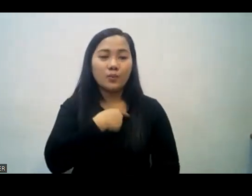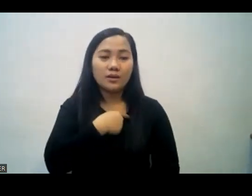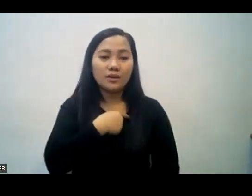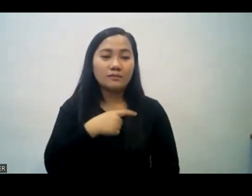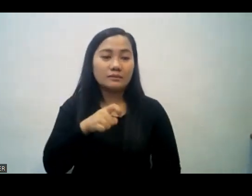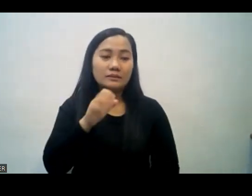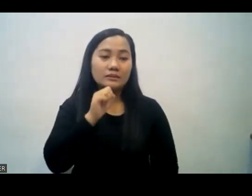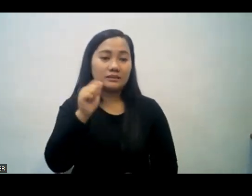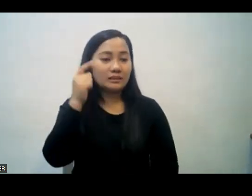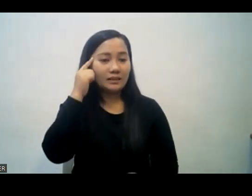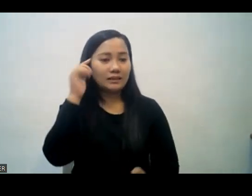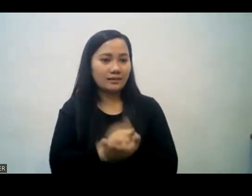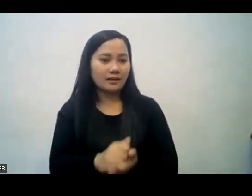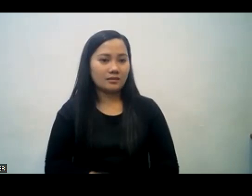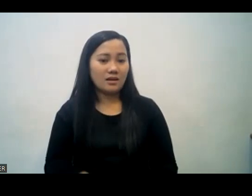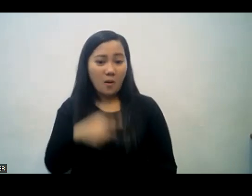kabataan